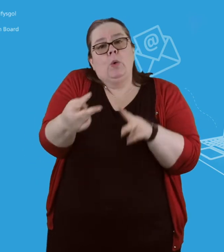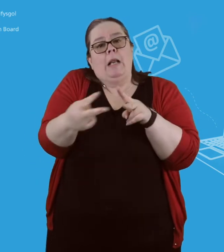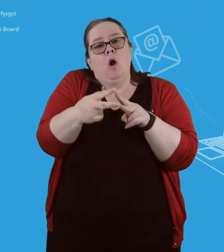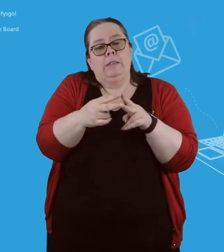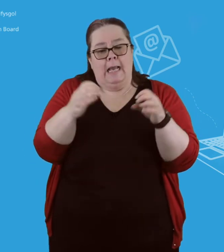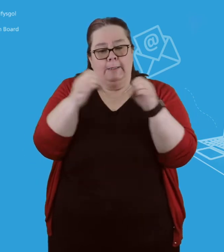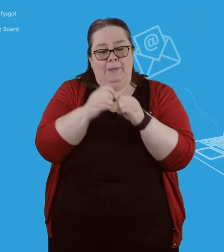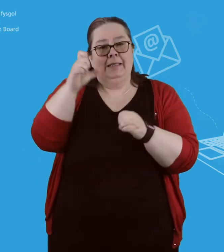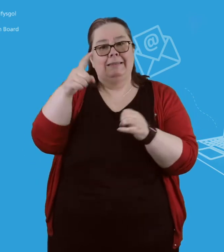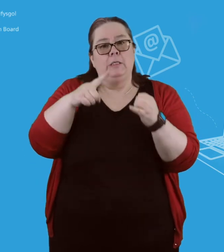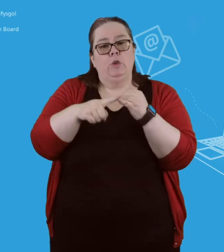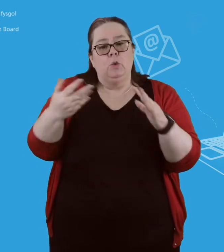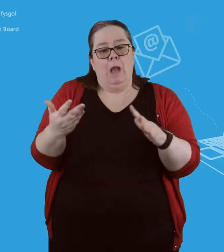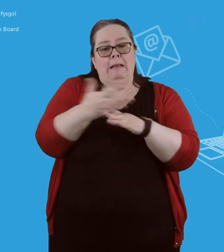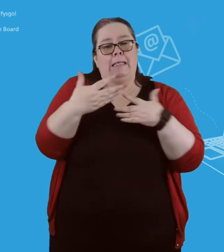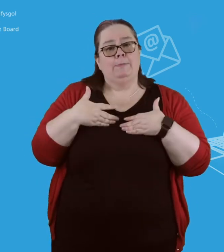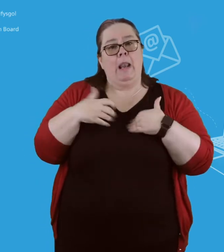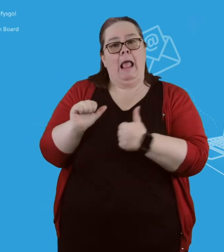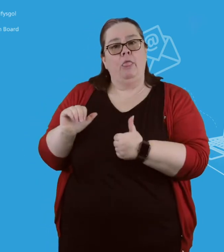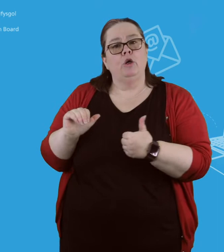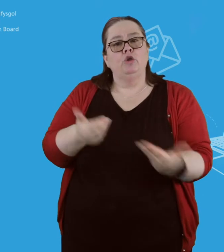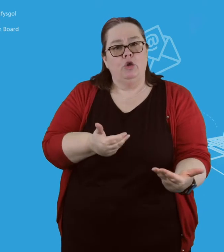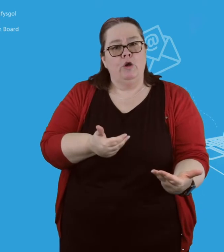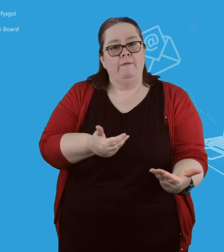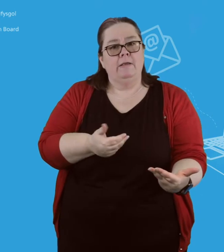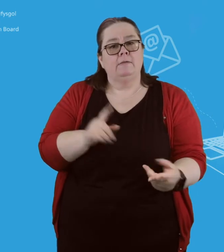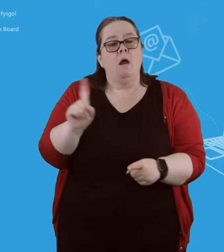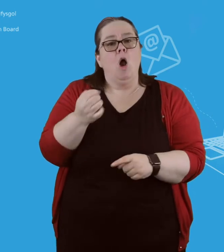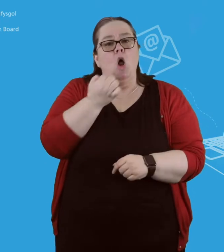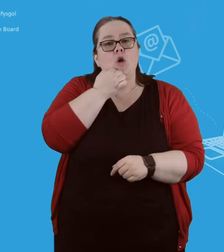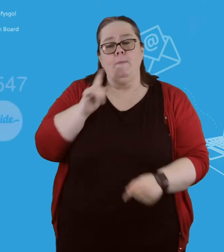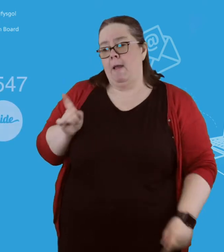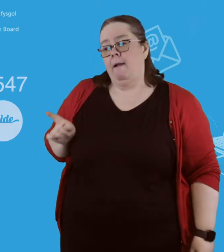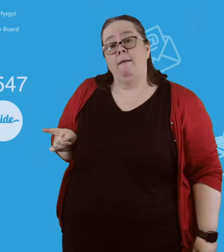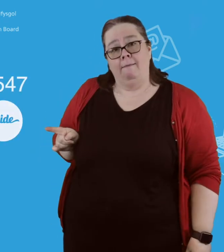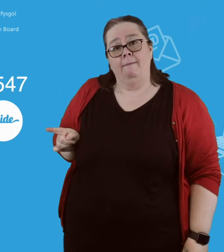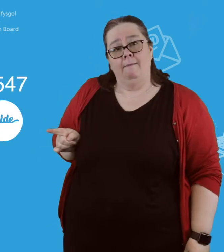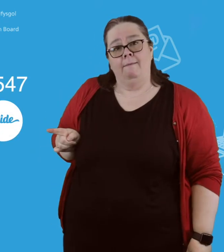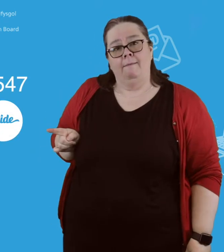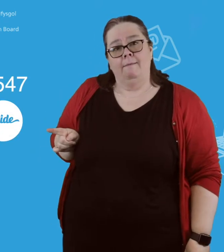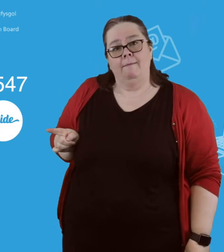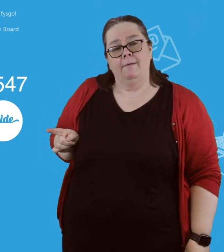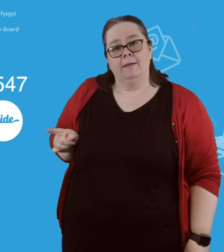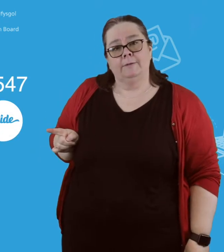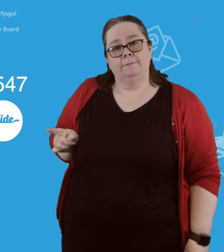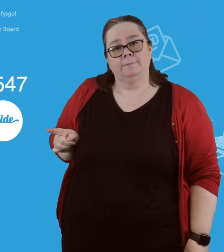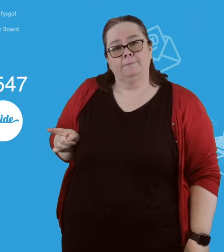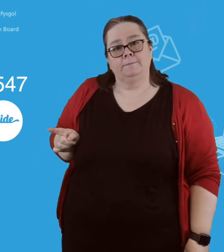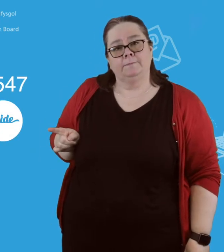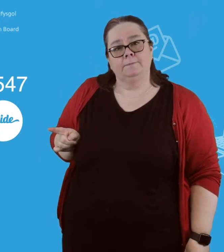Mae llinella i ffôn o gwasanaeth ebost llethur i anwyliaid ar agor o 9 ymbora i 5